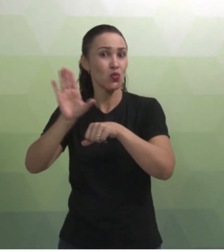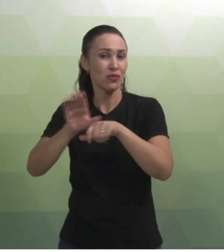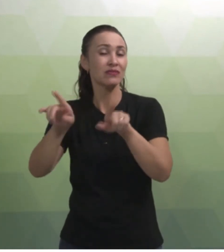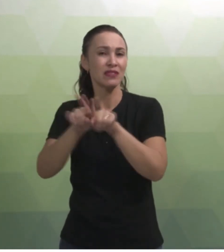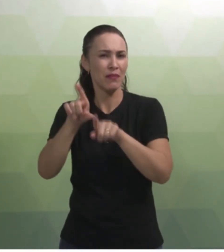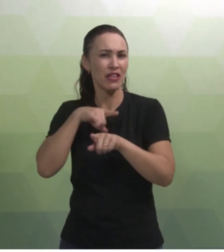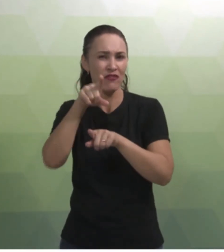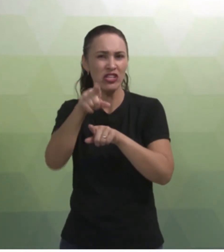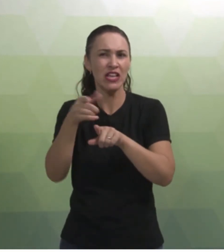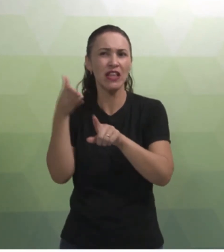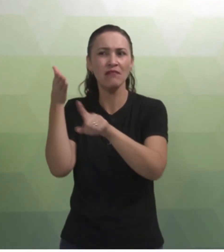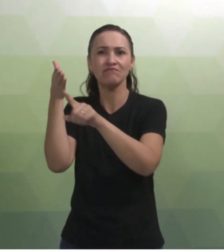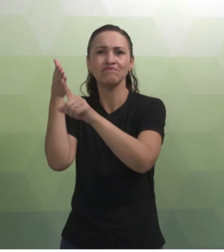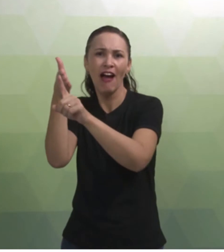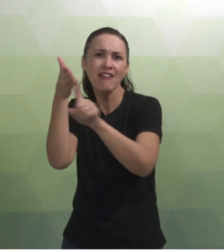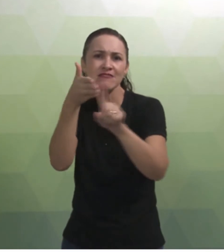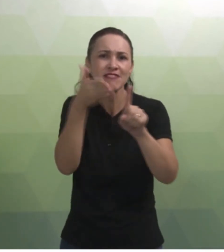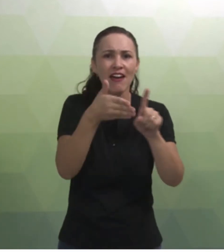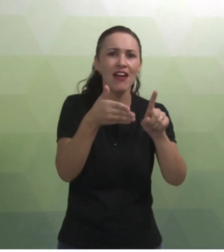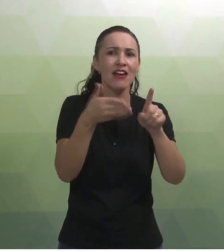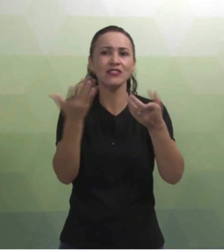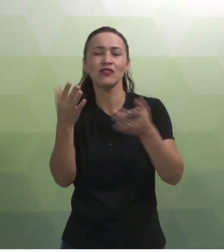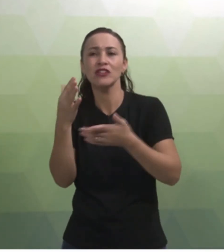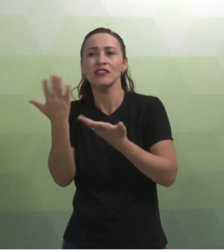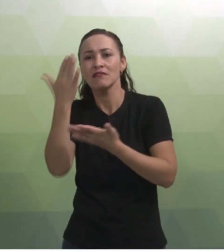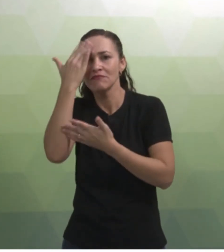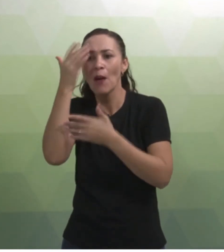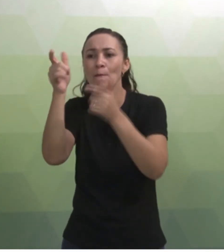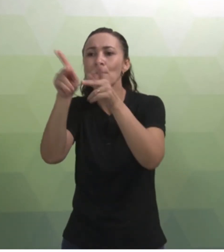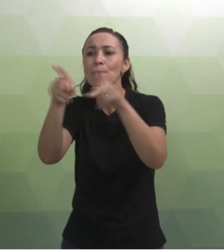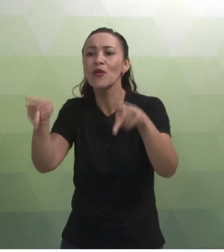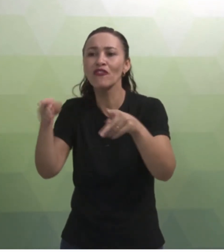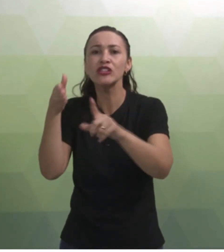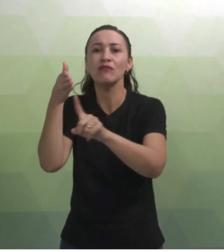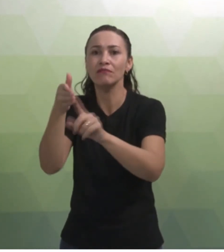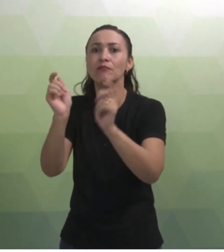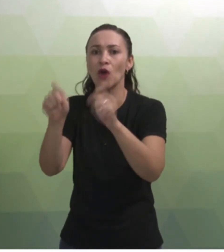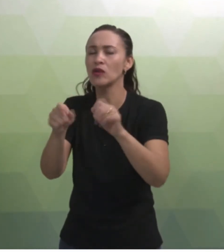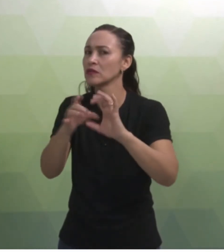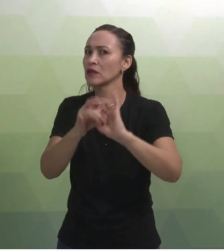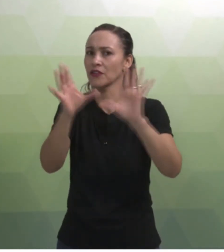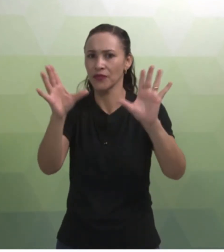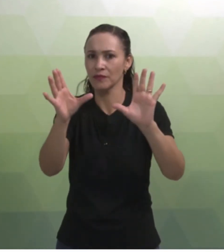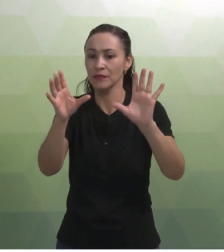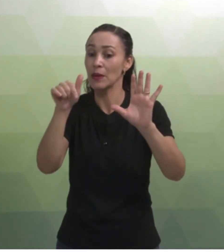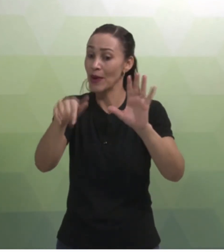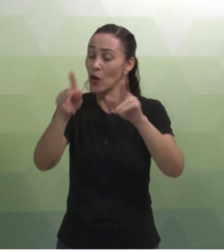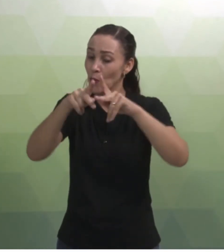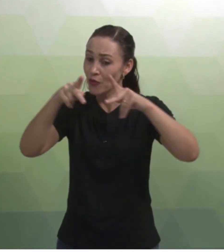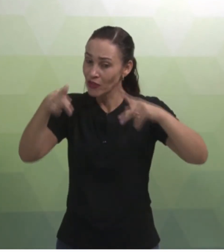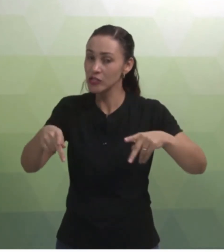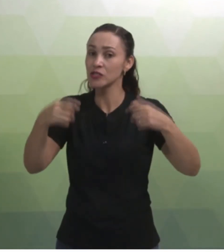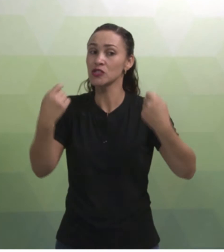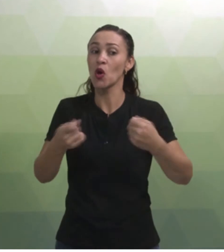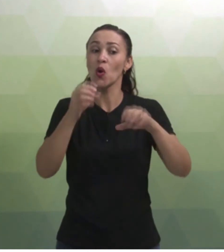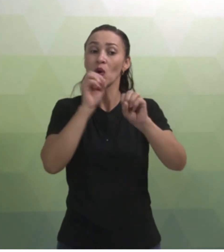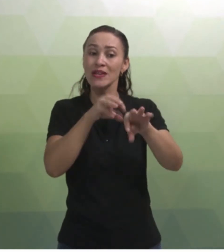você tem acesso aí, que tem acesso ao professor, pode ficar à vontade. Desde que esse professor ministre a disciplina de